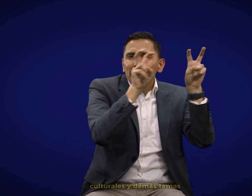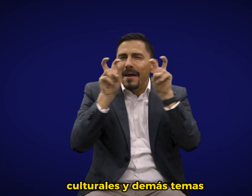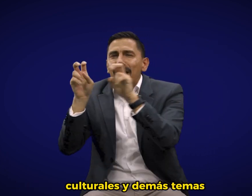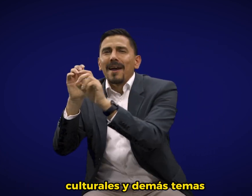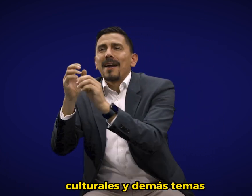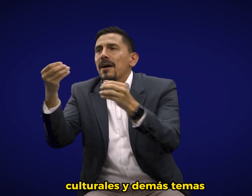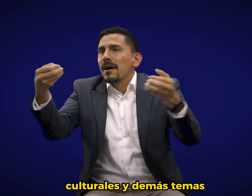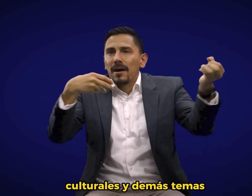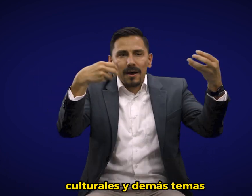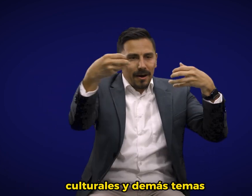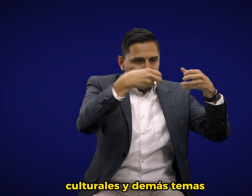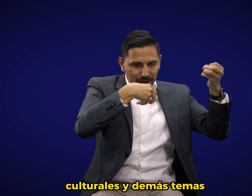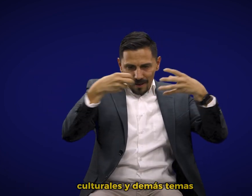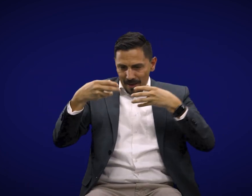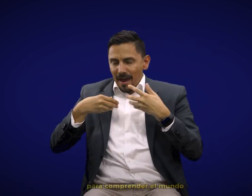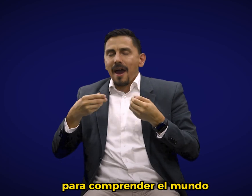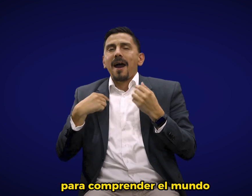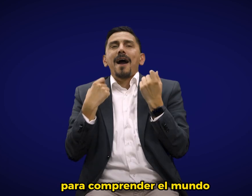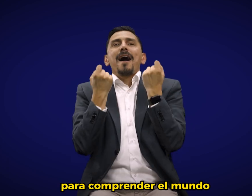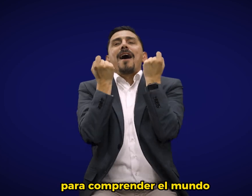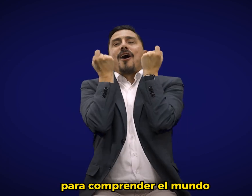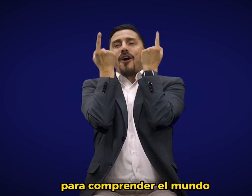¿Qué de educación para la